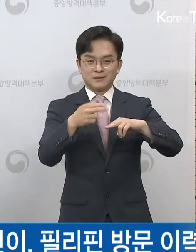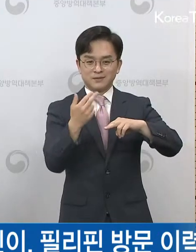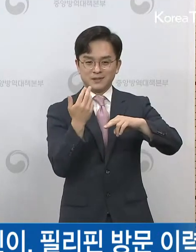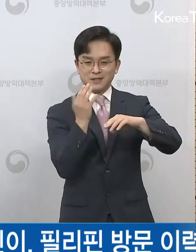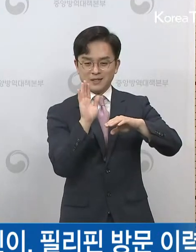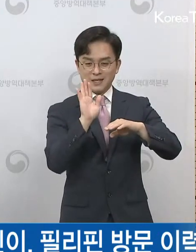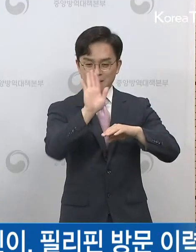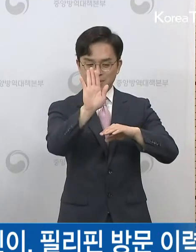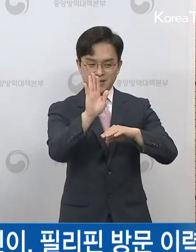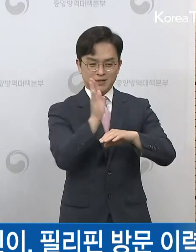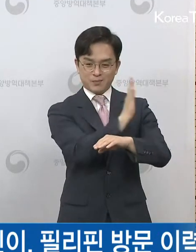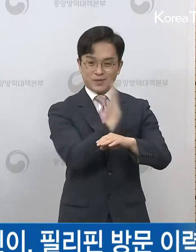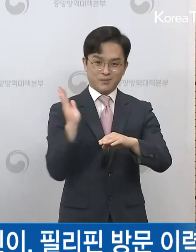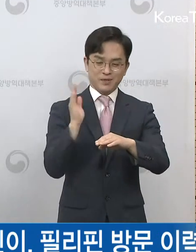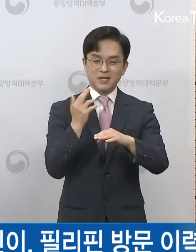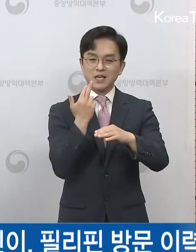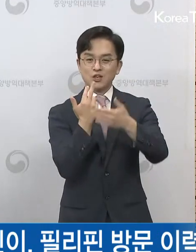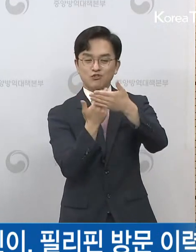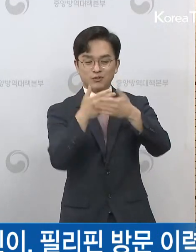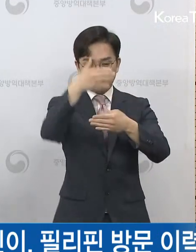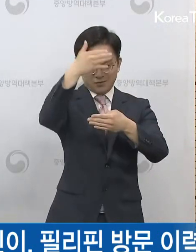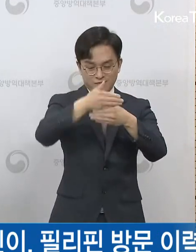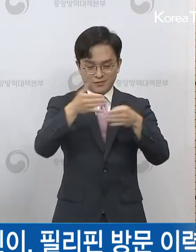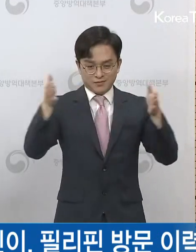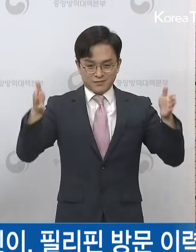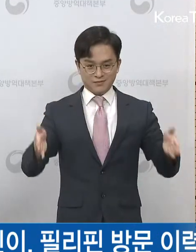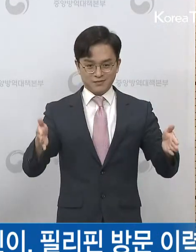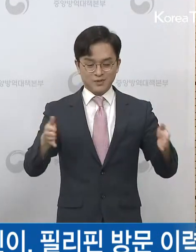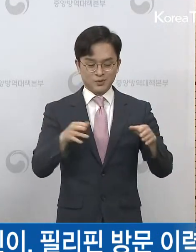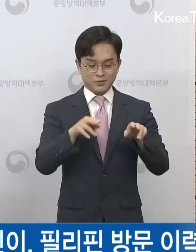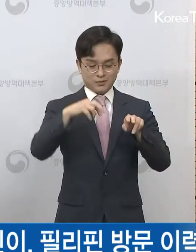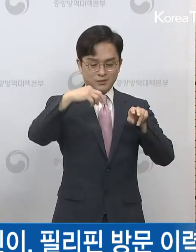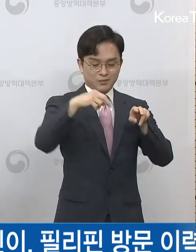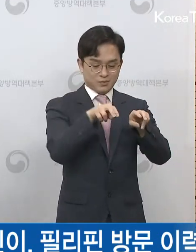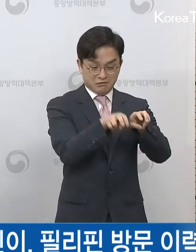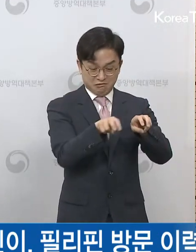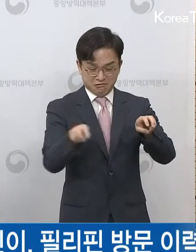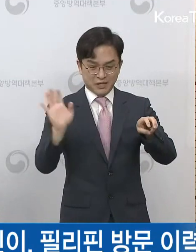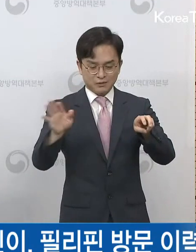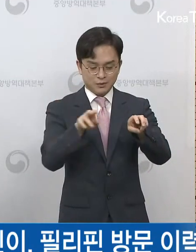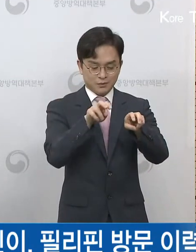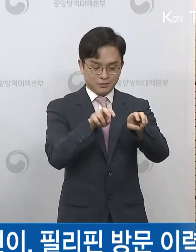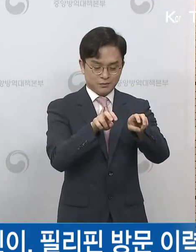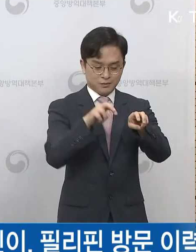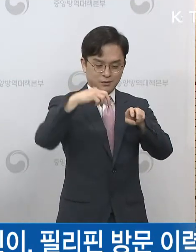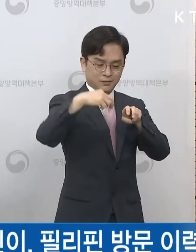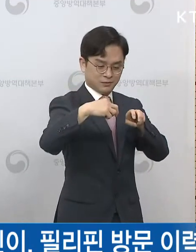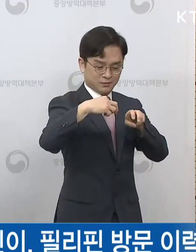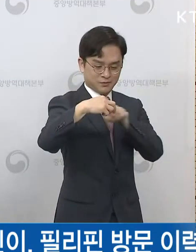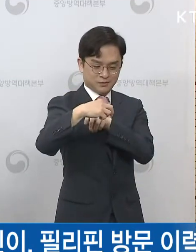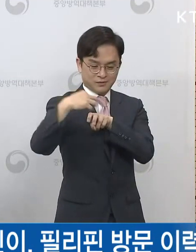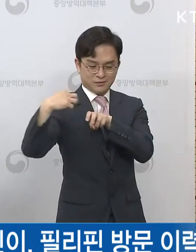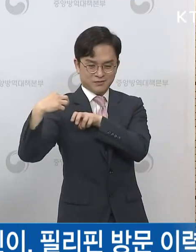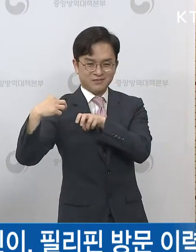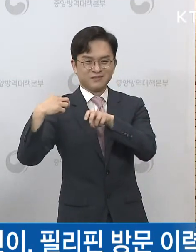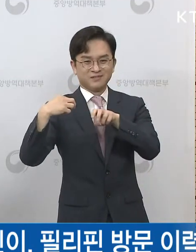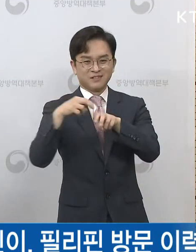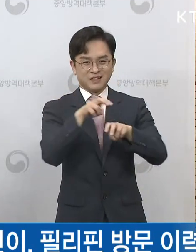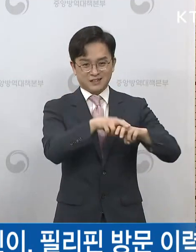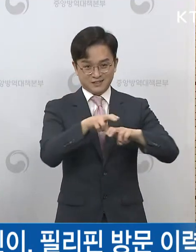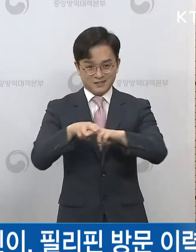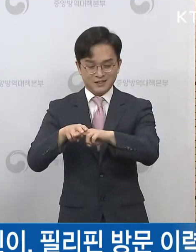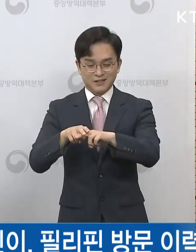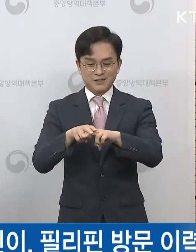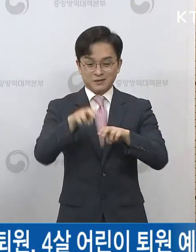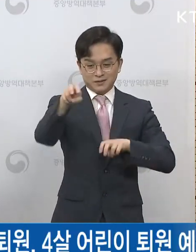가급적이면 일렬 또는 지그재그로 앉아서 분산시켜 주시기를 당부드립니다. 밀폐된